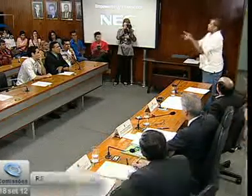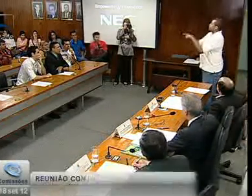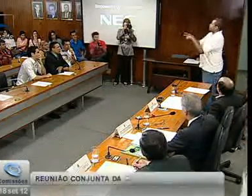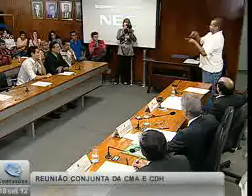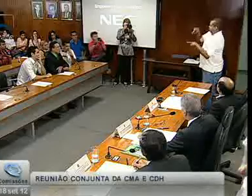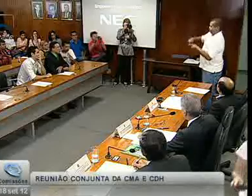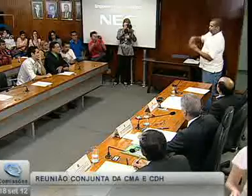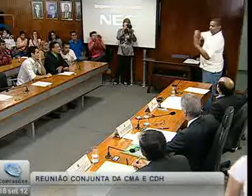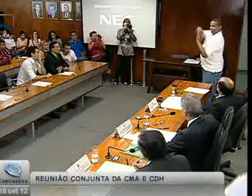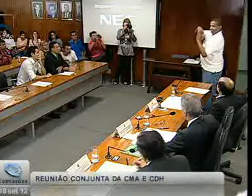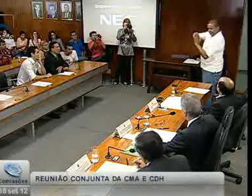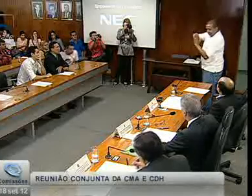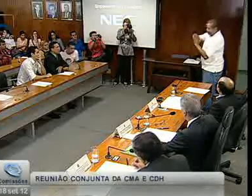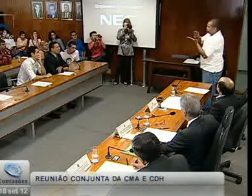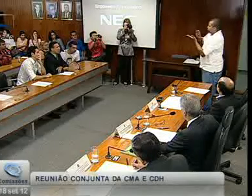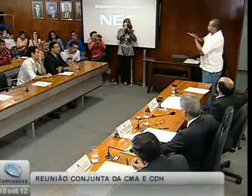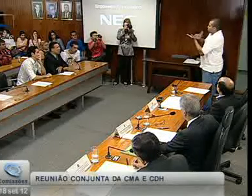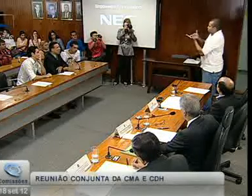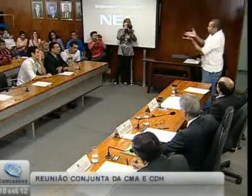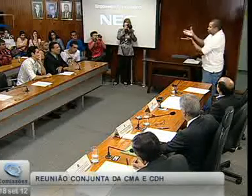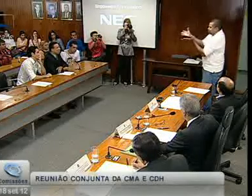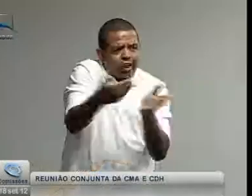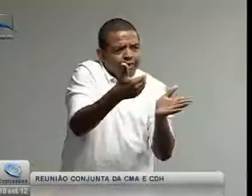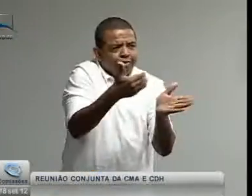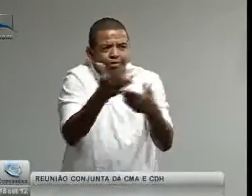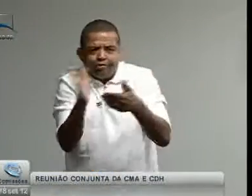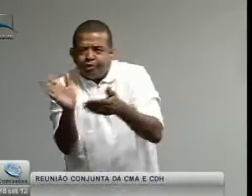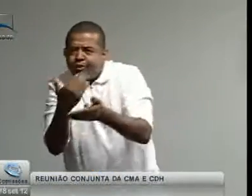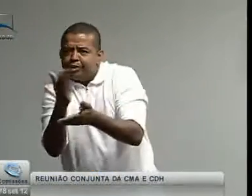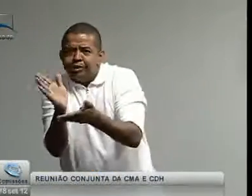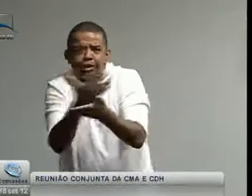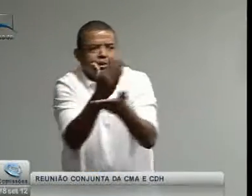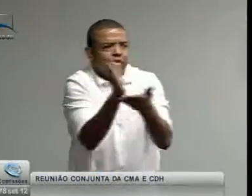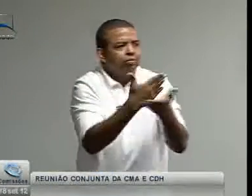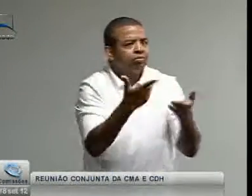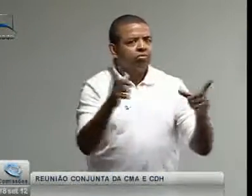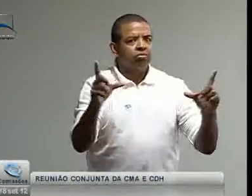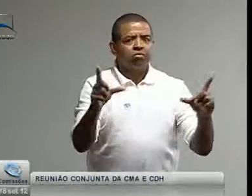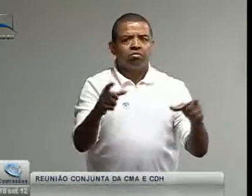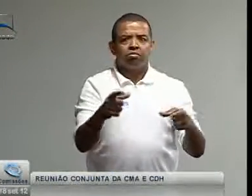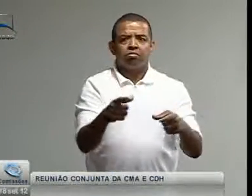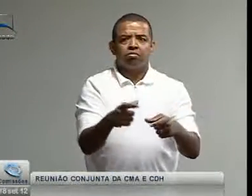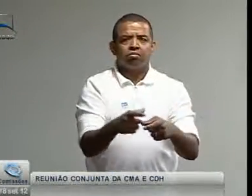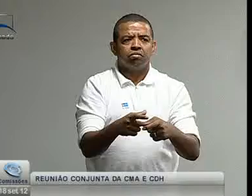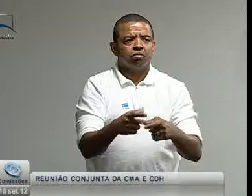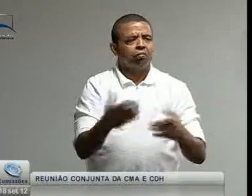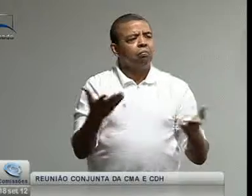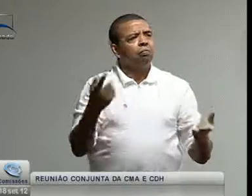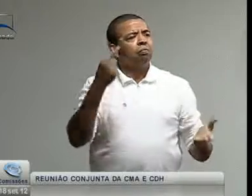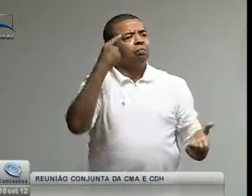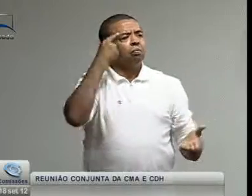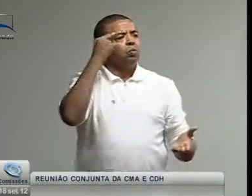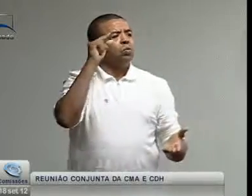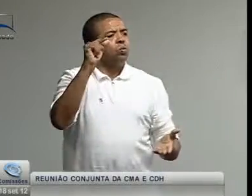isto. Também, aqui no Senado, com respeito aos intérpretes que estão sendo deixados de lado, estão diminuindo até a questão de